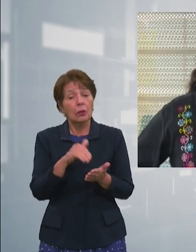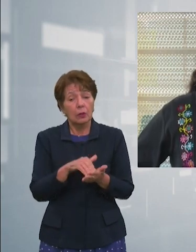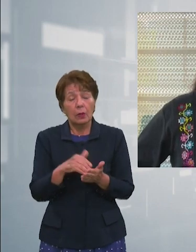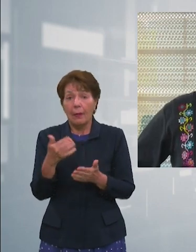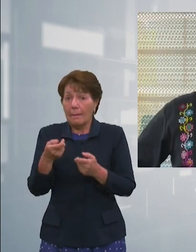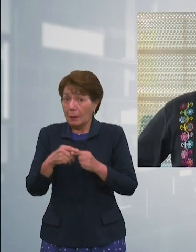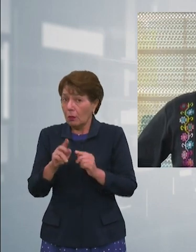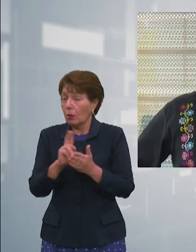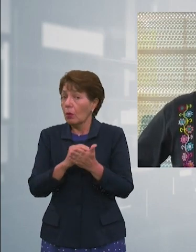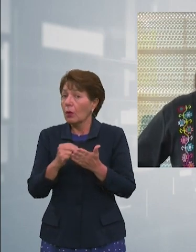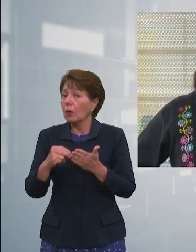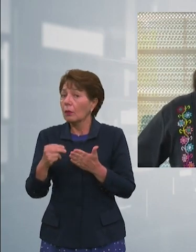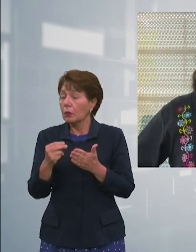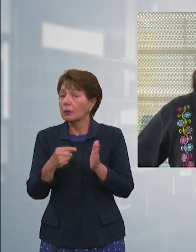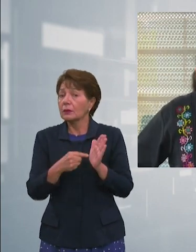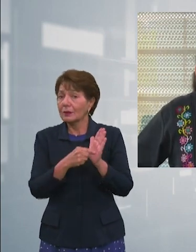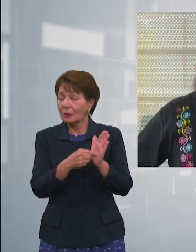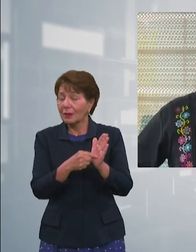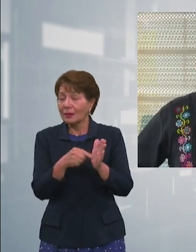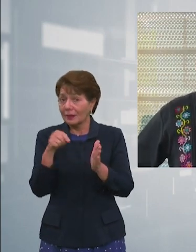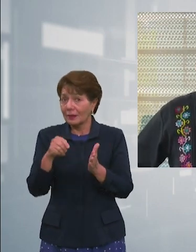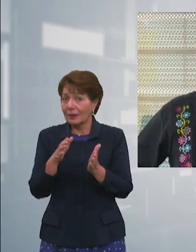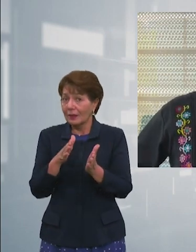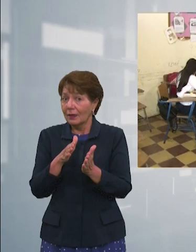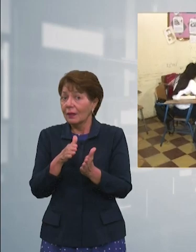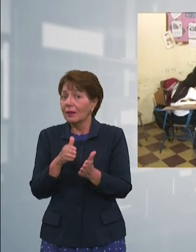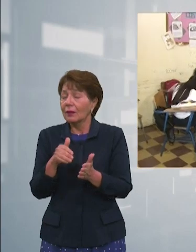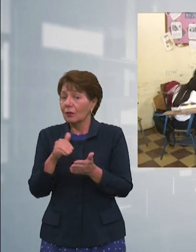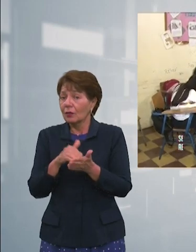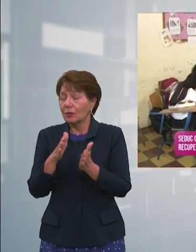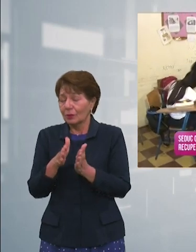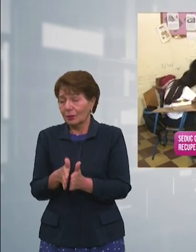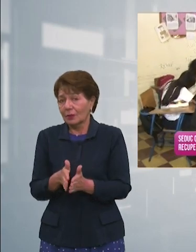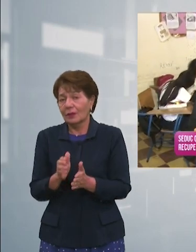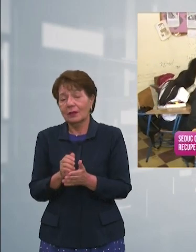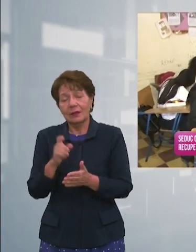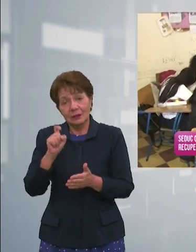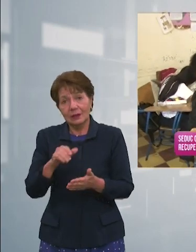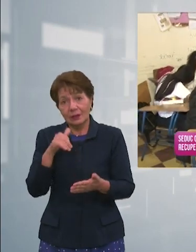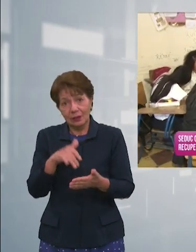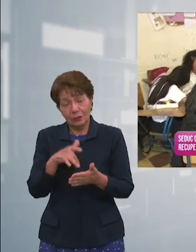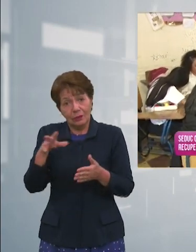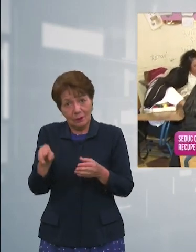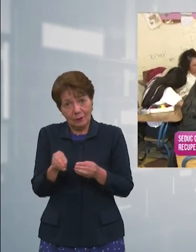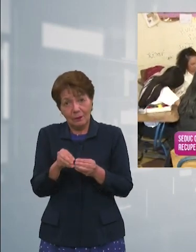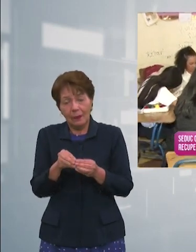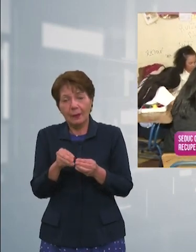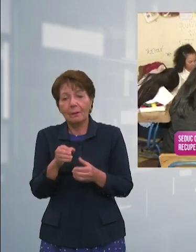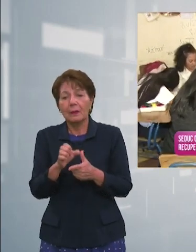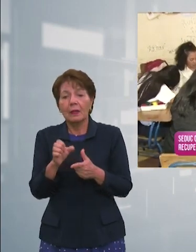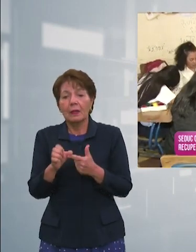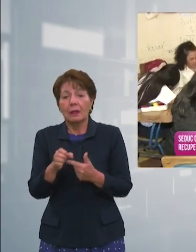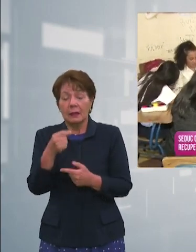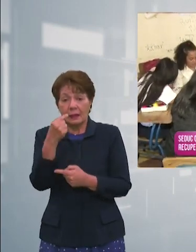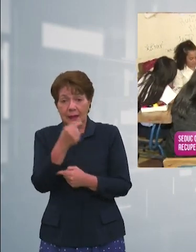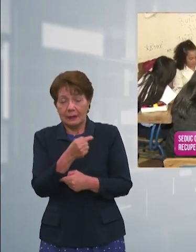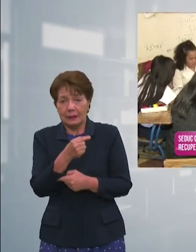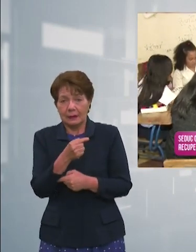de los estudiantes que estábamos egresando en el país. Para el experto en temas educativos, Denis Cáceres, esta medida es favorable.